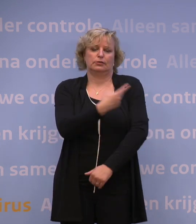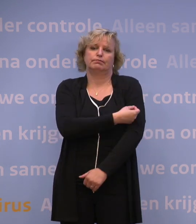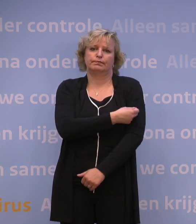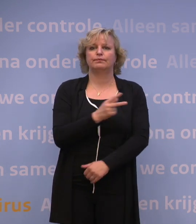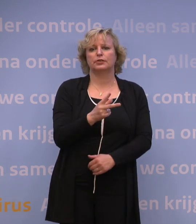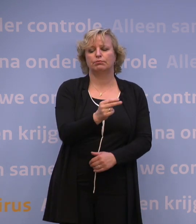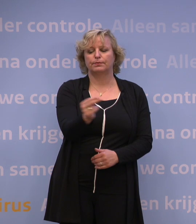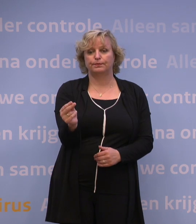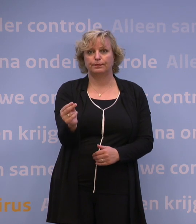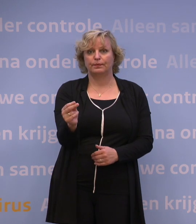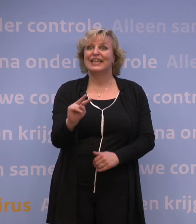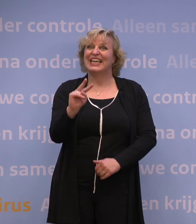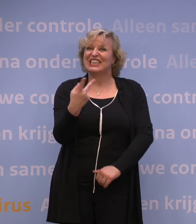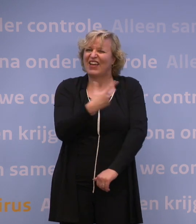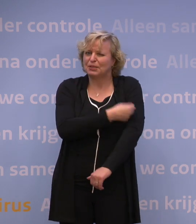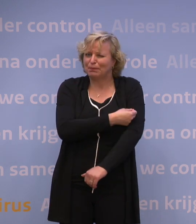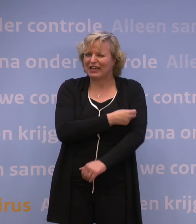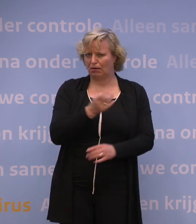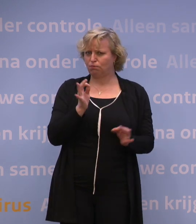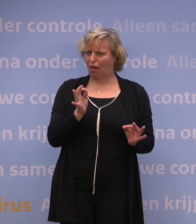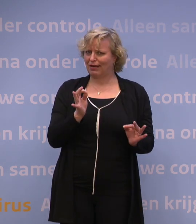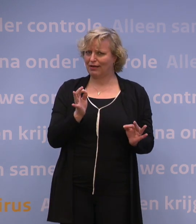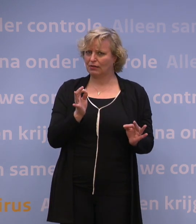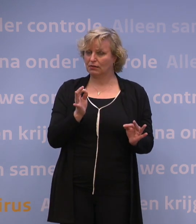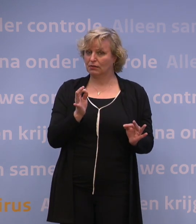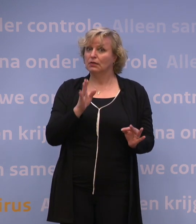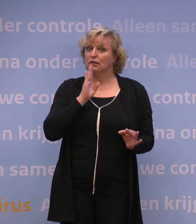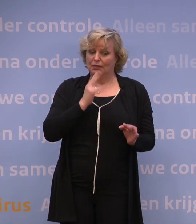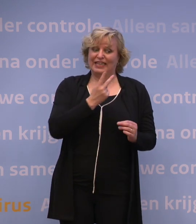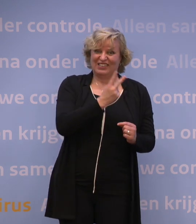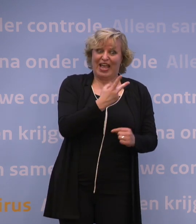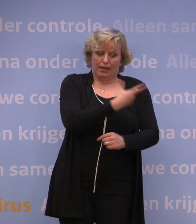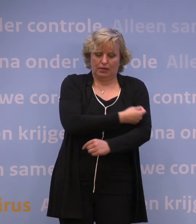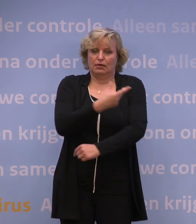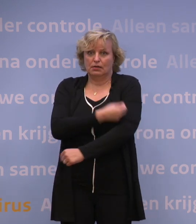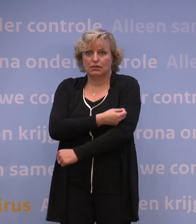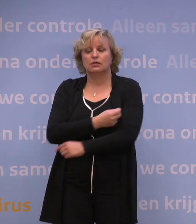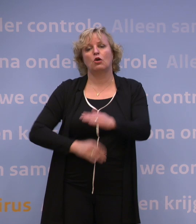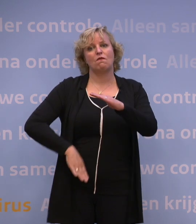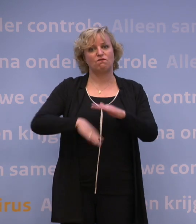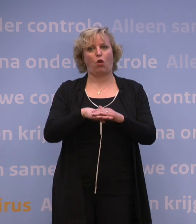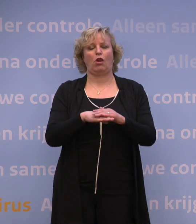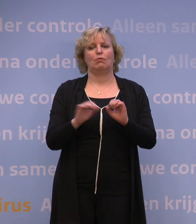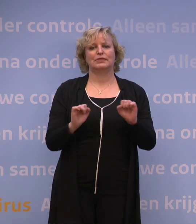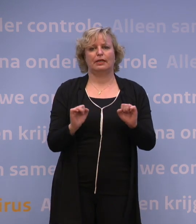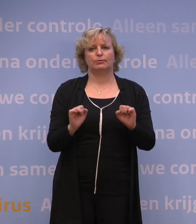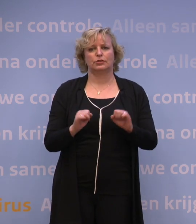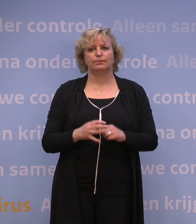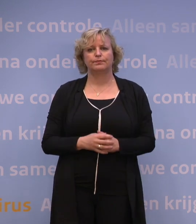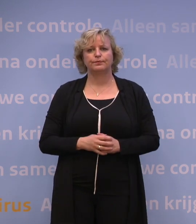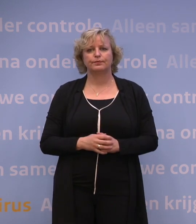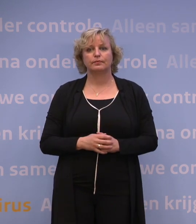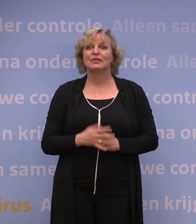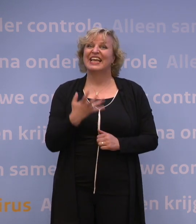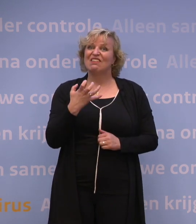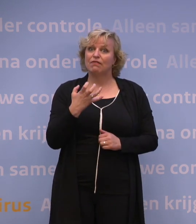En dat je die tweede prik haalt, is belangrijk. Want alleen als je volledig gevaccineerd bent, ben je goed beschermd. En wil